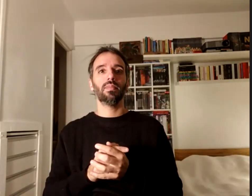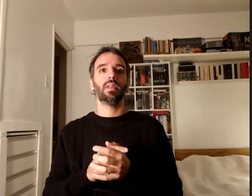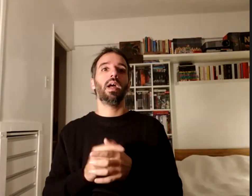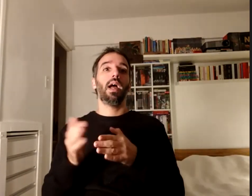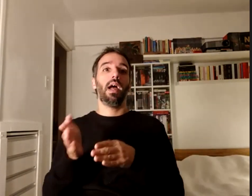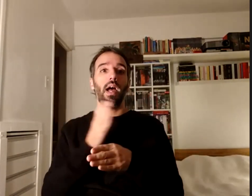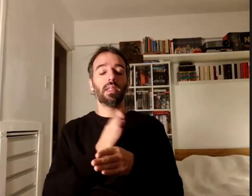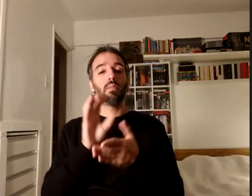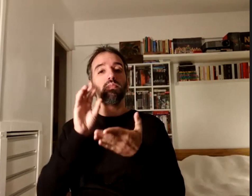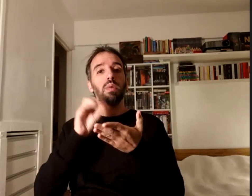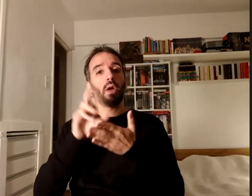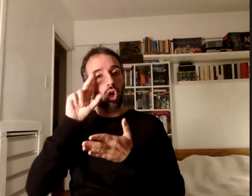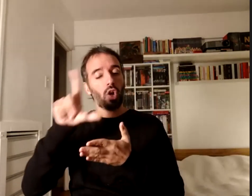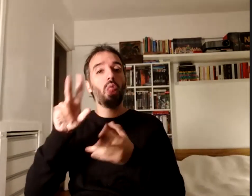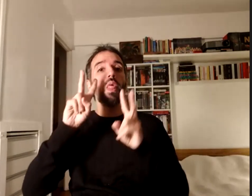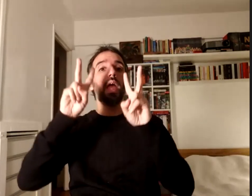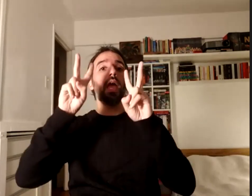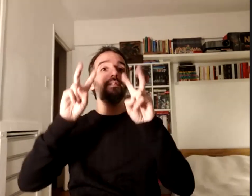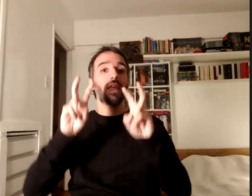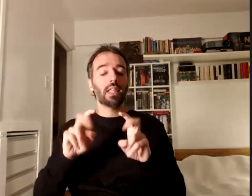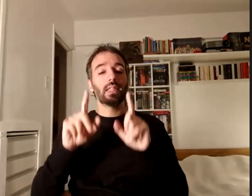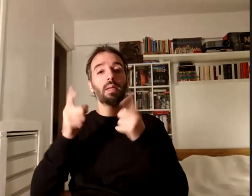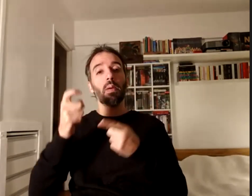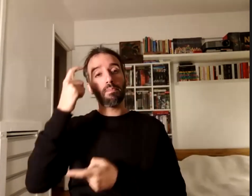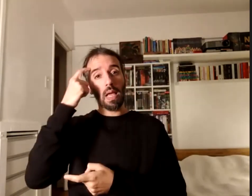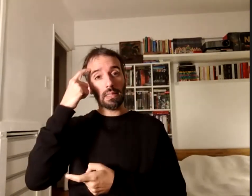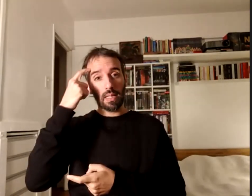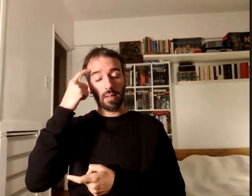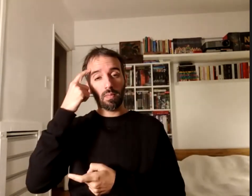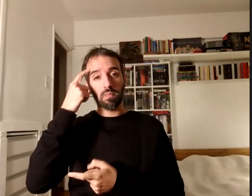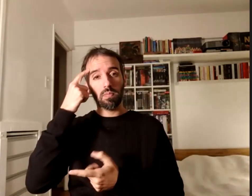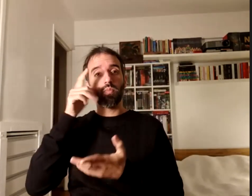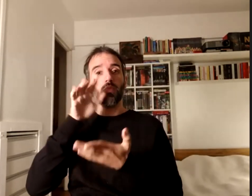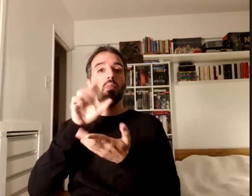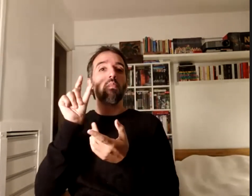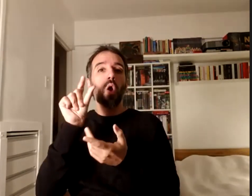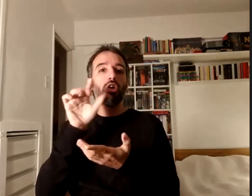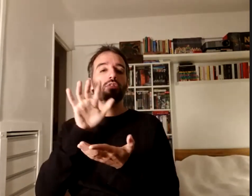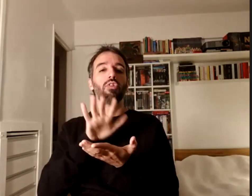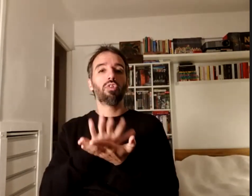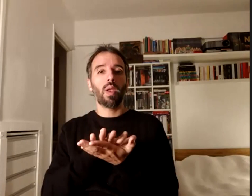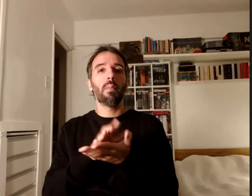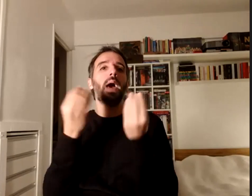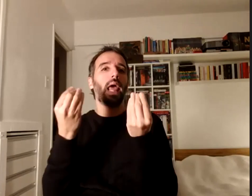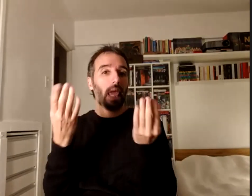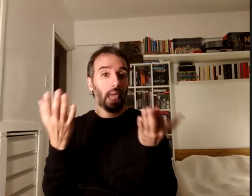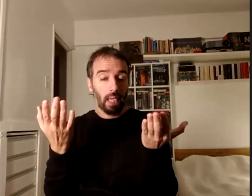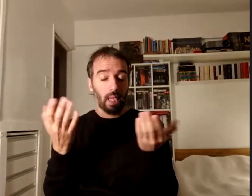de investigación pensar un poco el para qué ¿no? y en esto nos